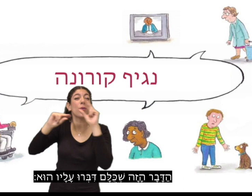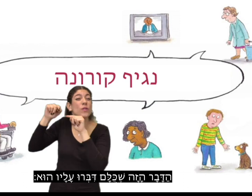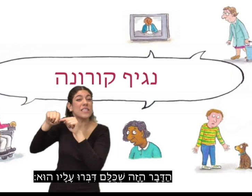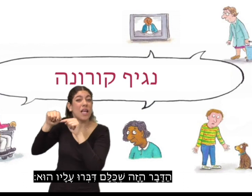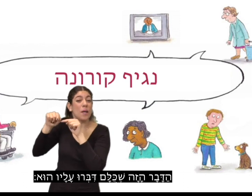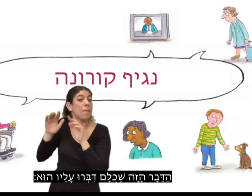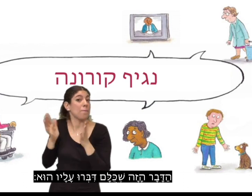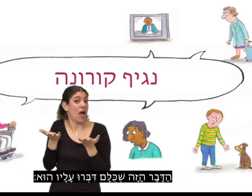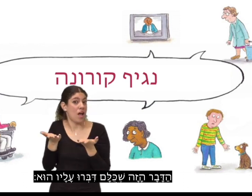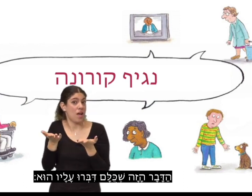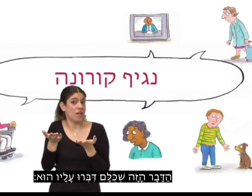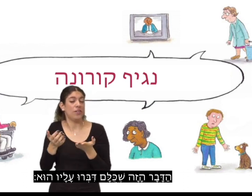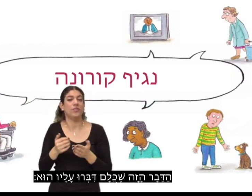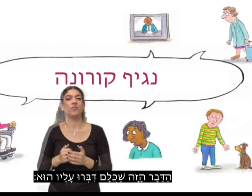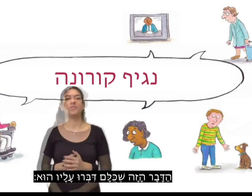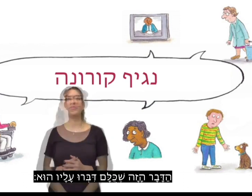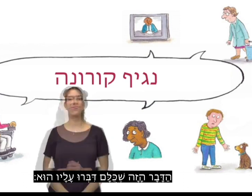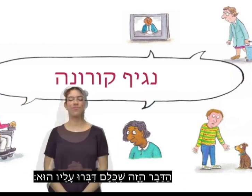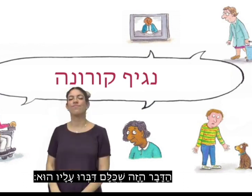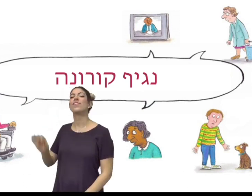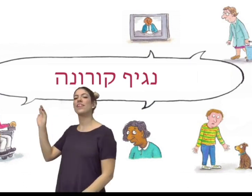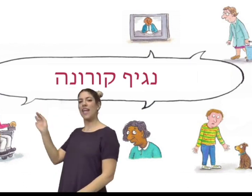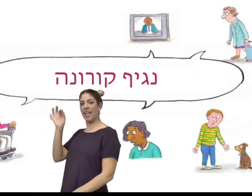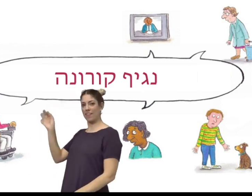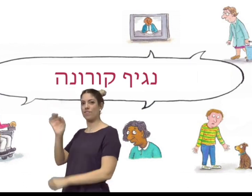הוא נגיף קורונה.